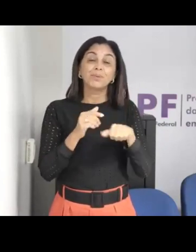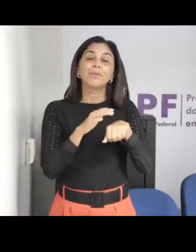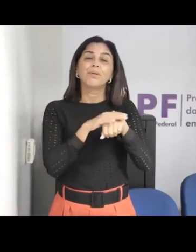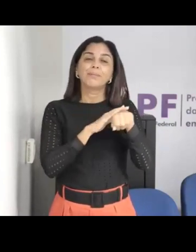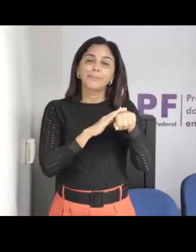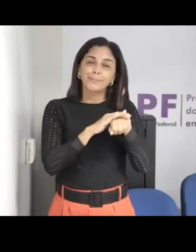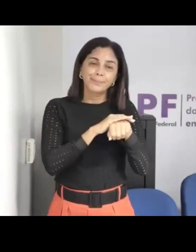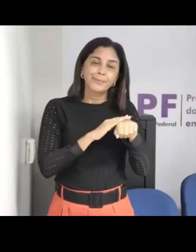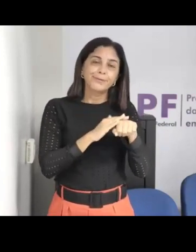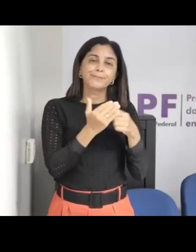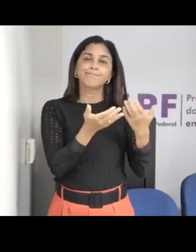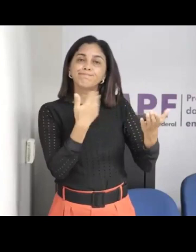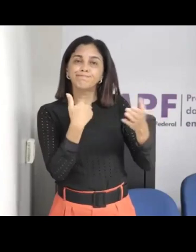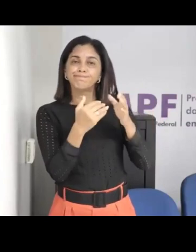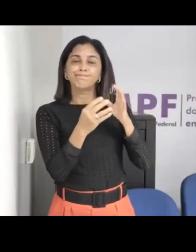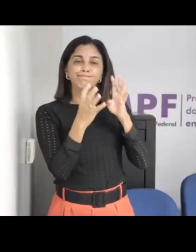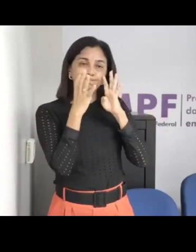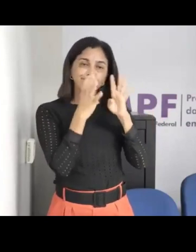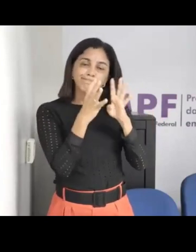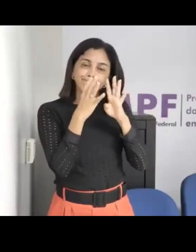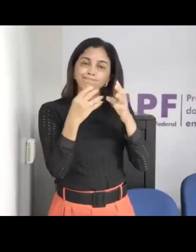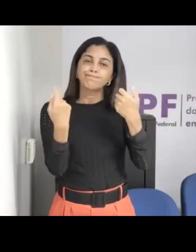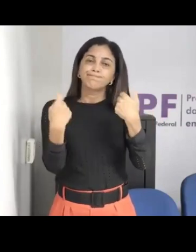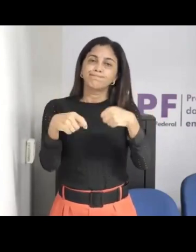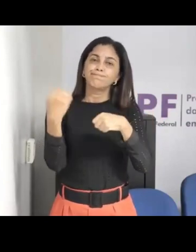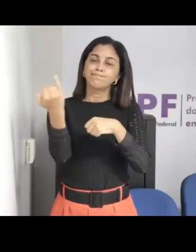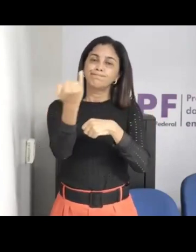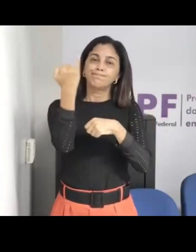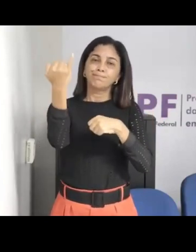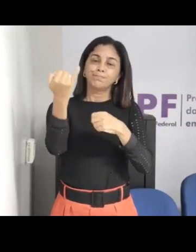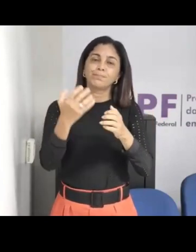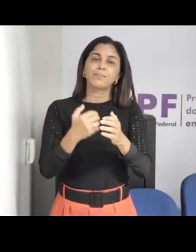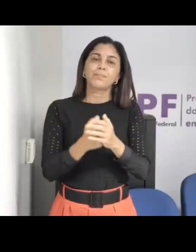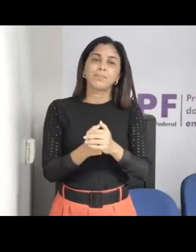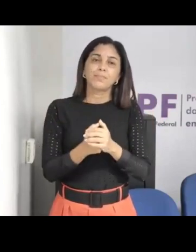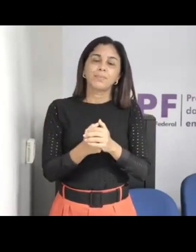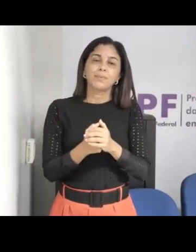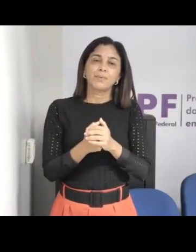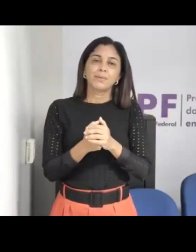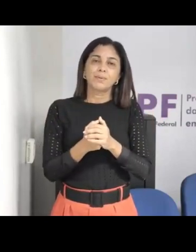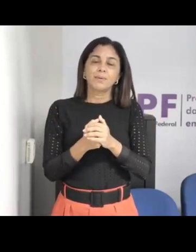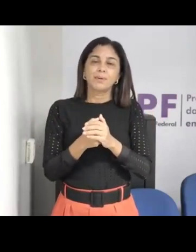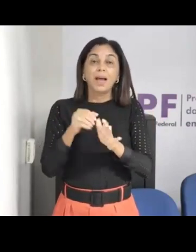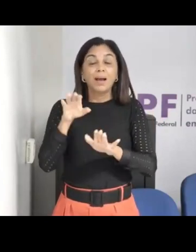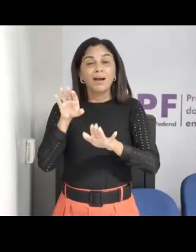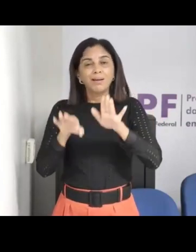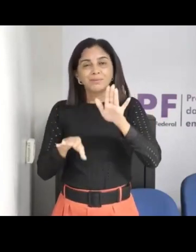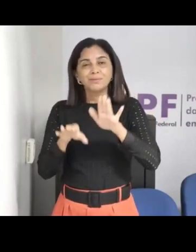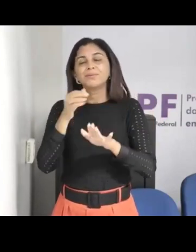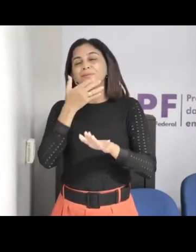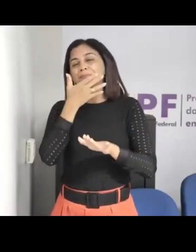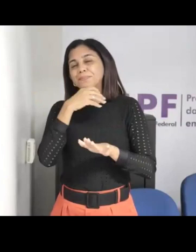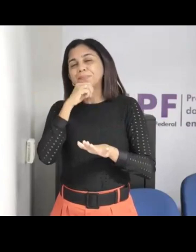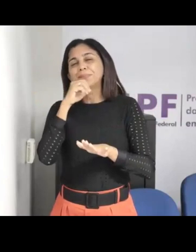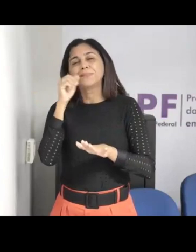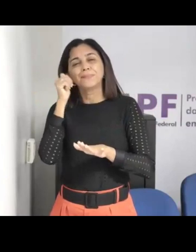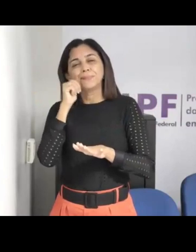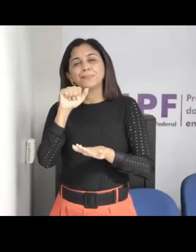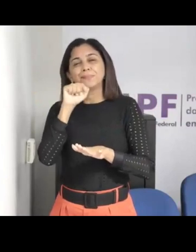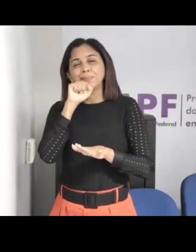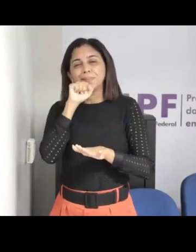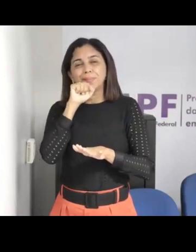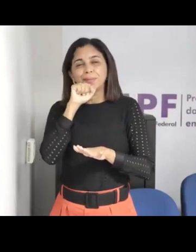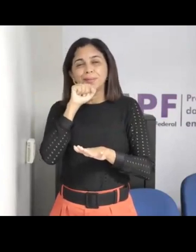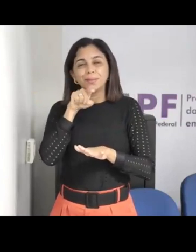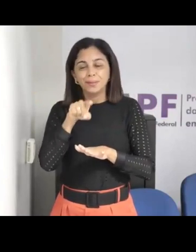que dificilmente ela vai falar, agora se forem aqueles pais que desde pequenininhos já orientam, já é mais simples, porque a